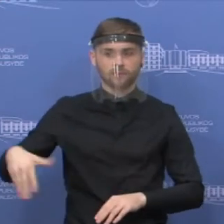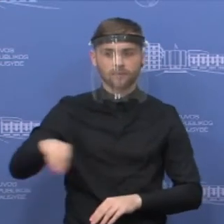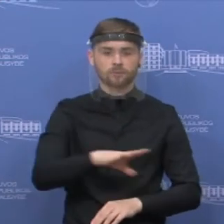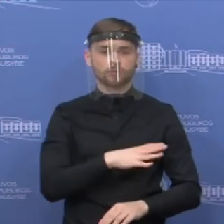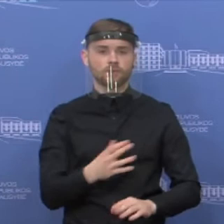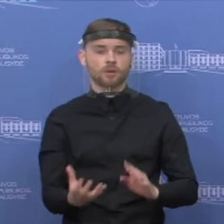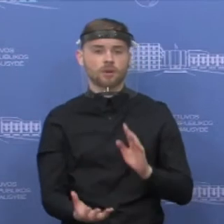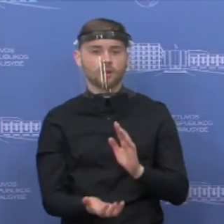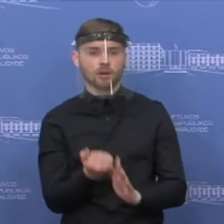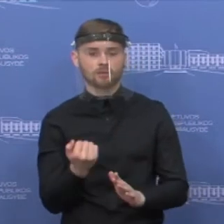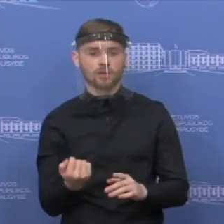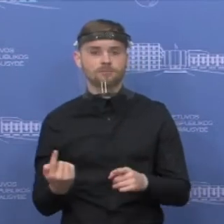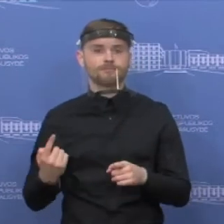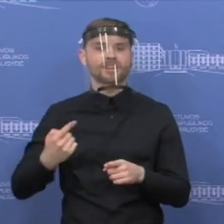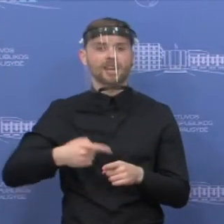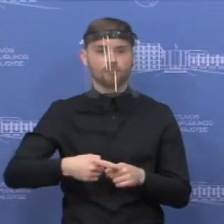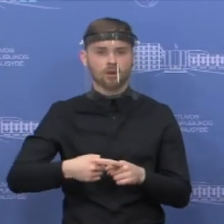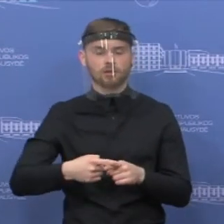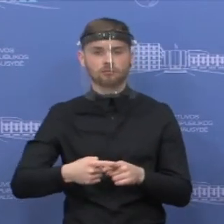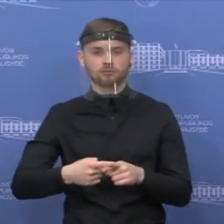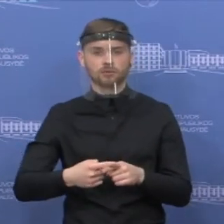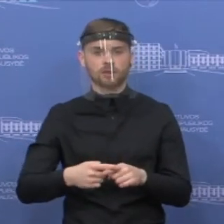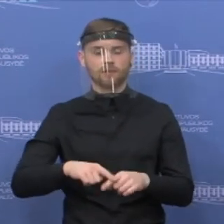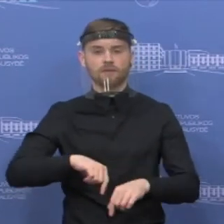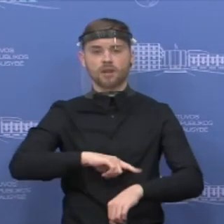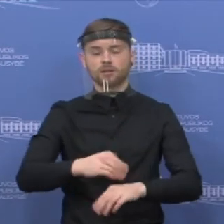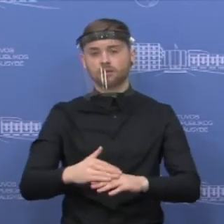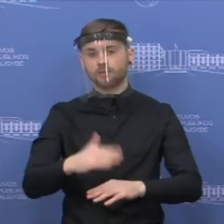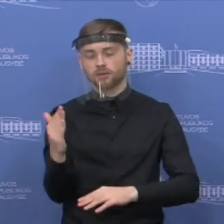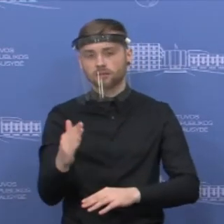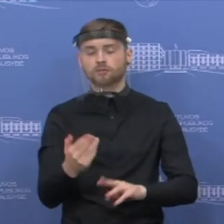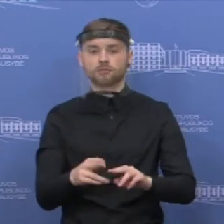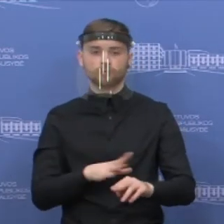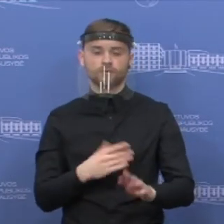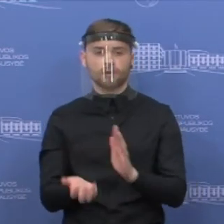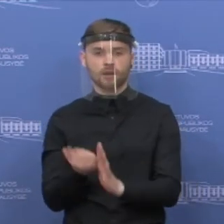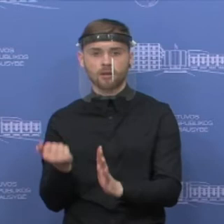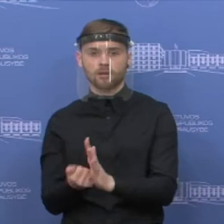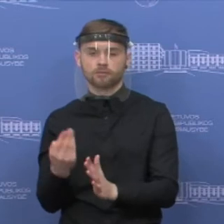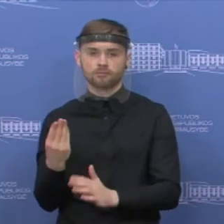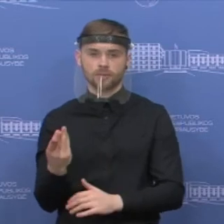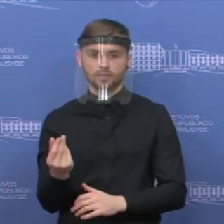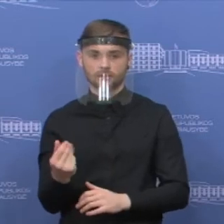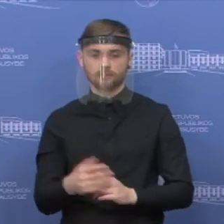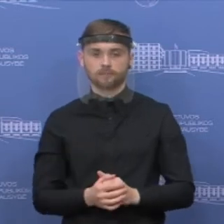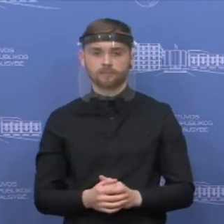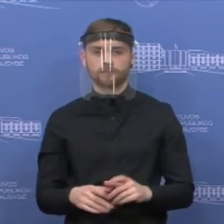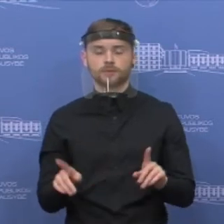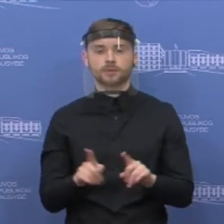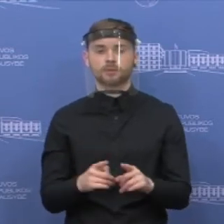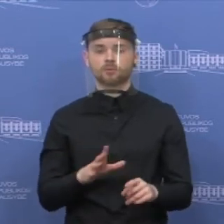priemokas už viršvalandinį darbą, taip pogiai priemokas už papildomą darbą